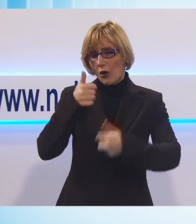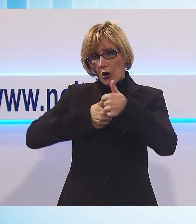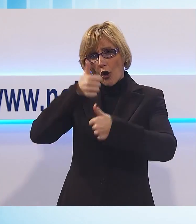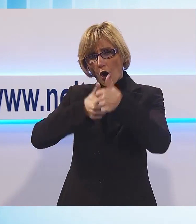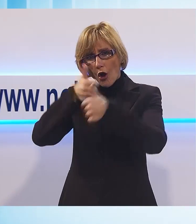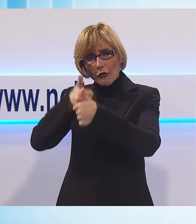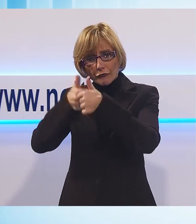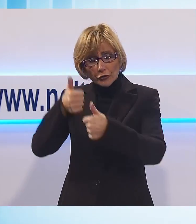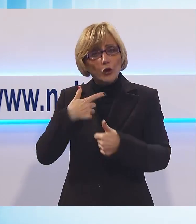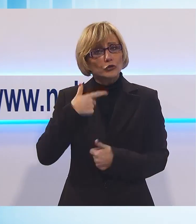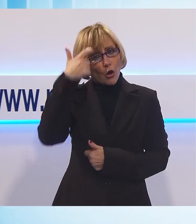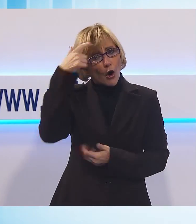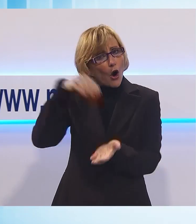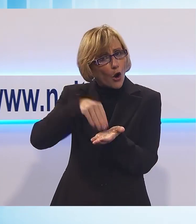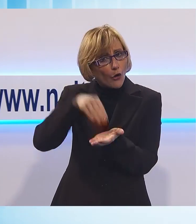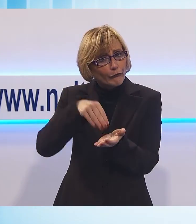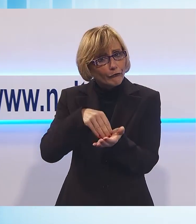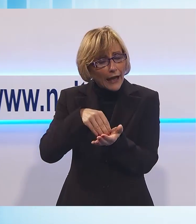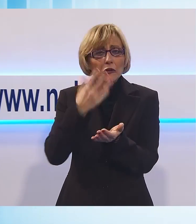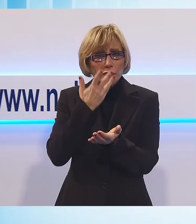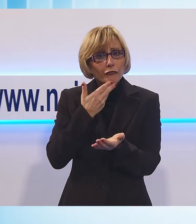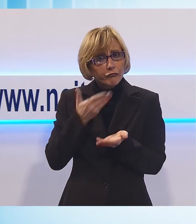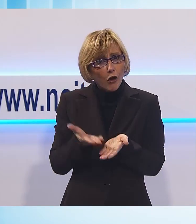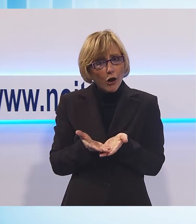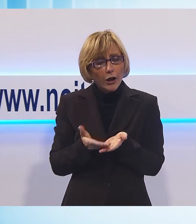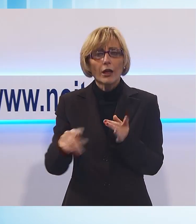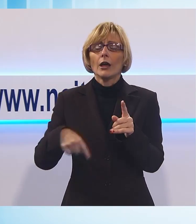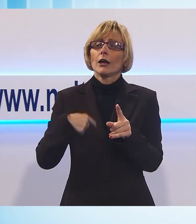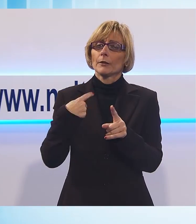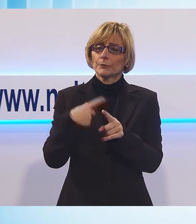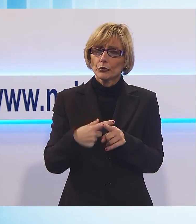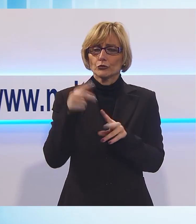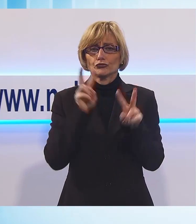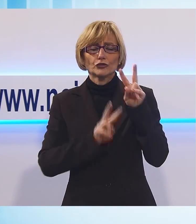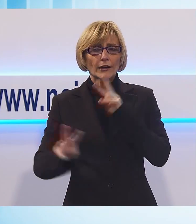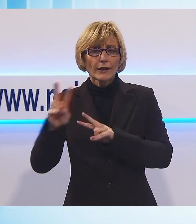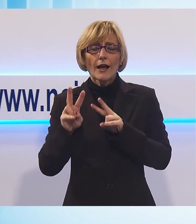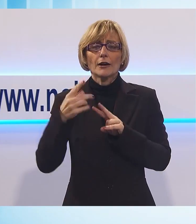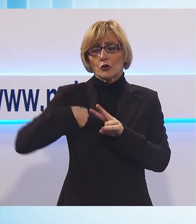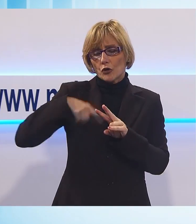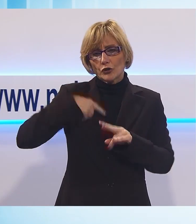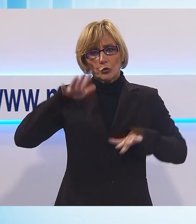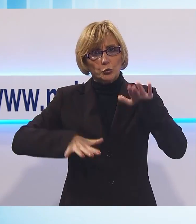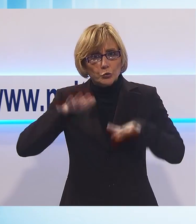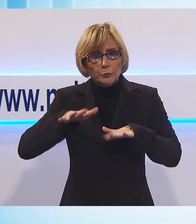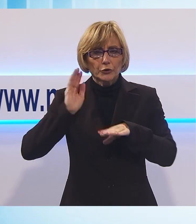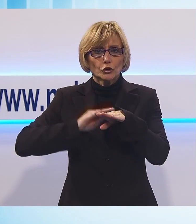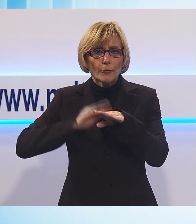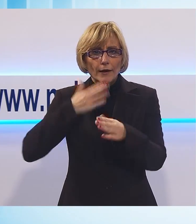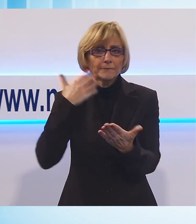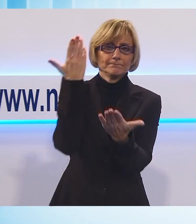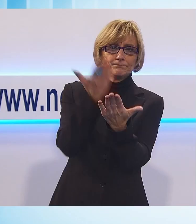anche con questo governo e porre le questioni del